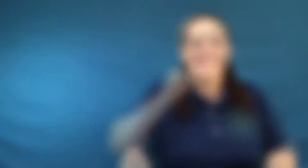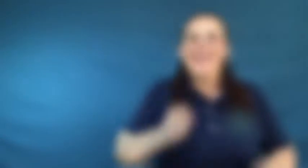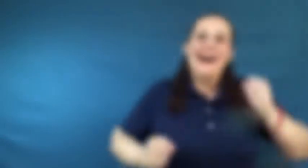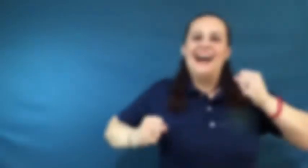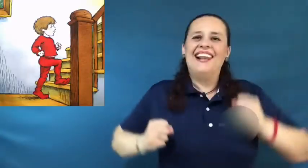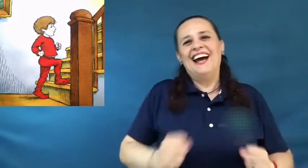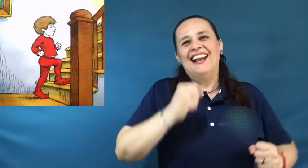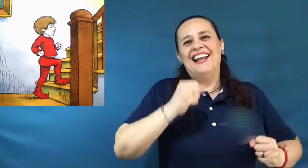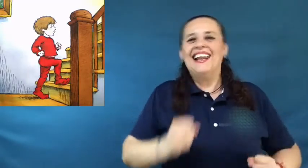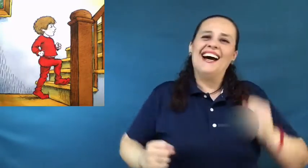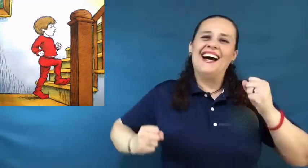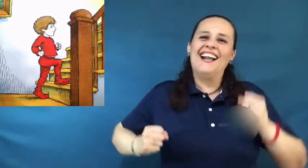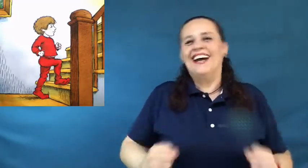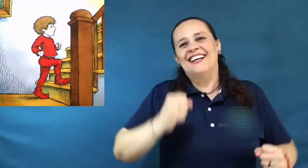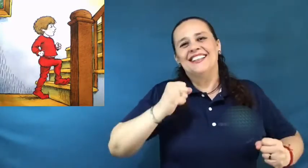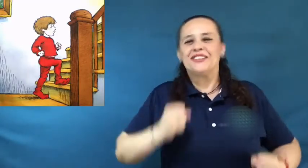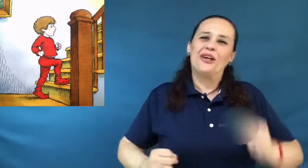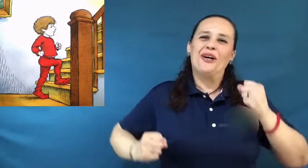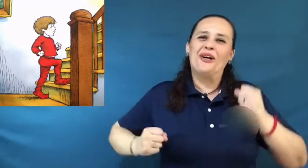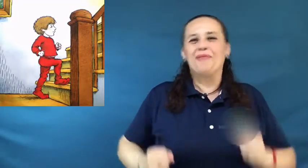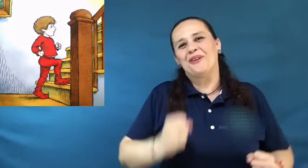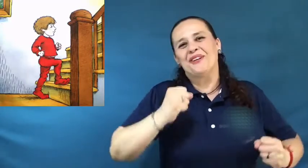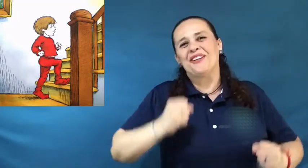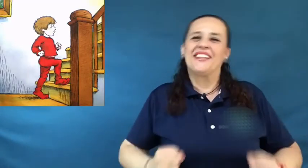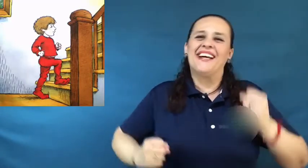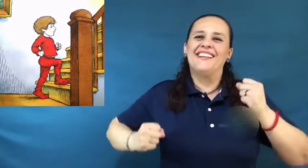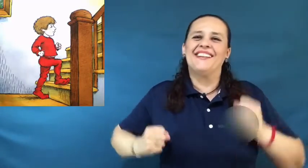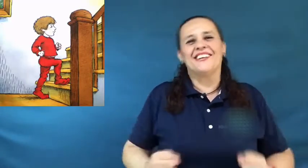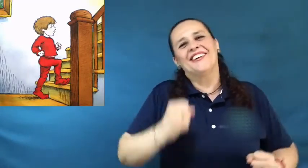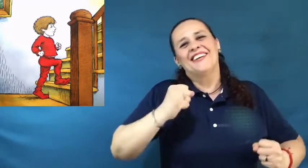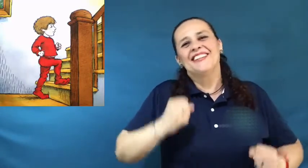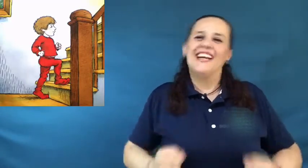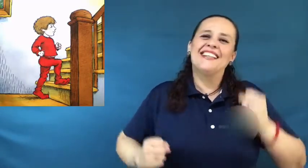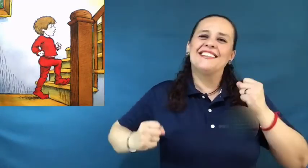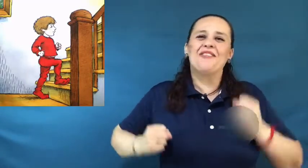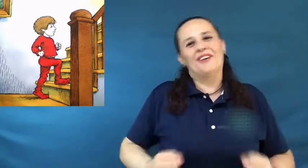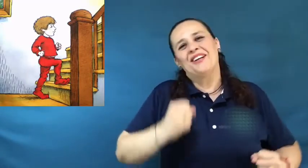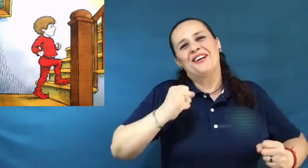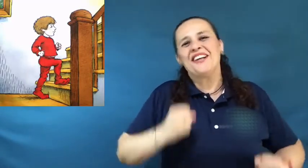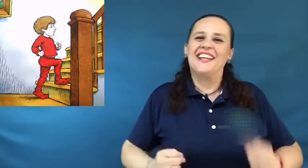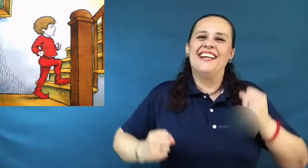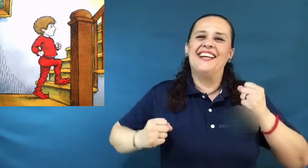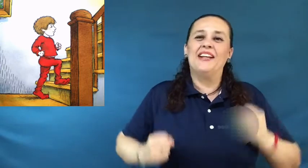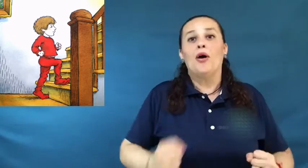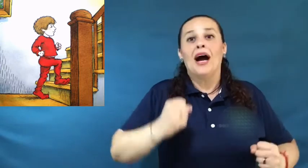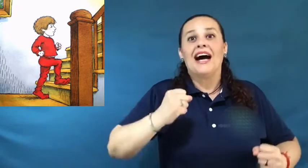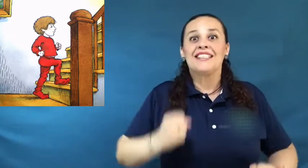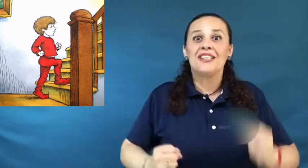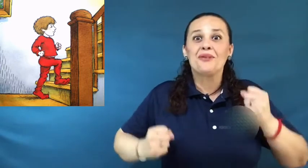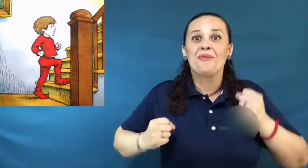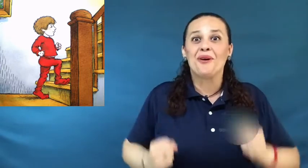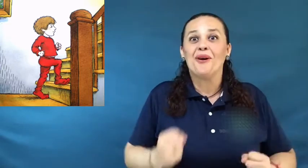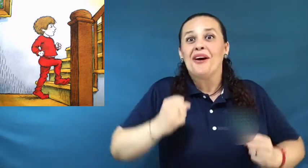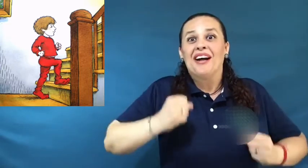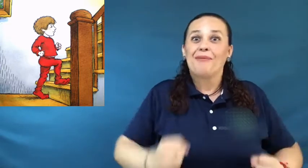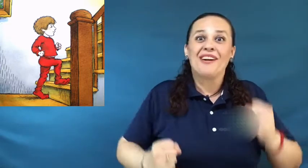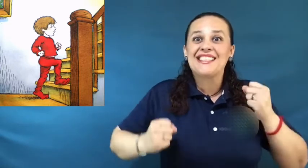¡La, la, la, la, la, Estoy muy contento. Ya se fue el cocodrilo. Así subió por las